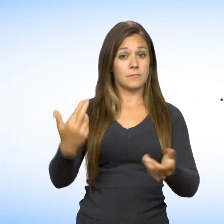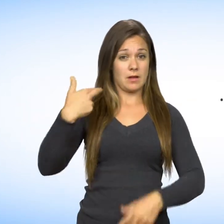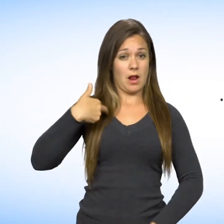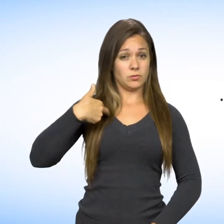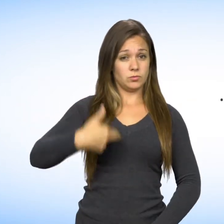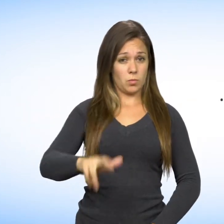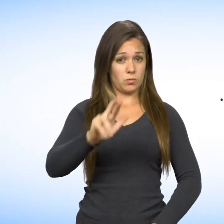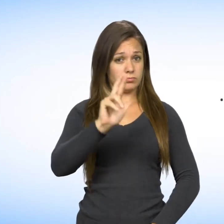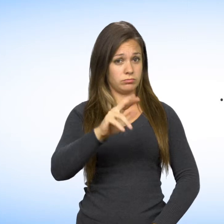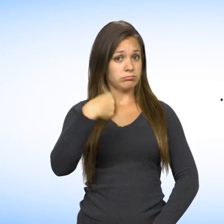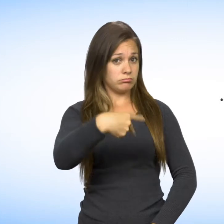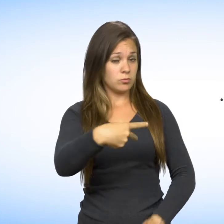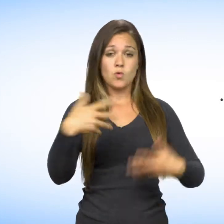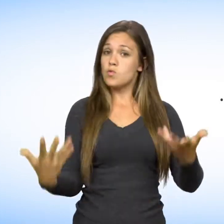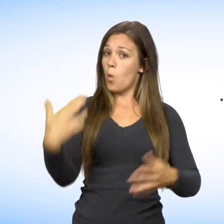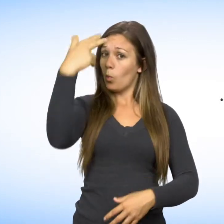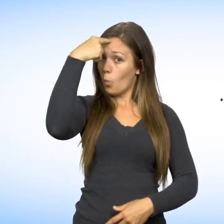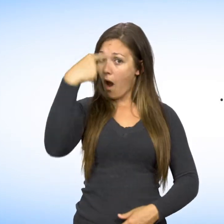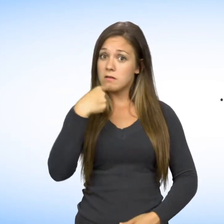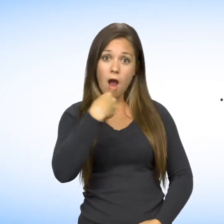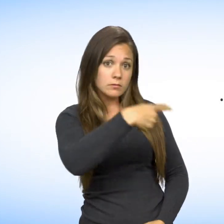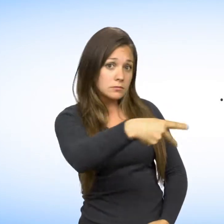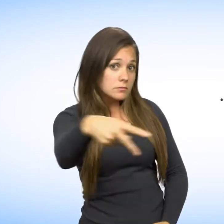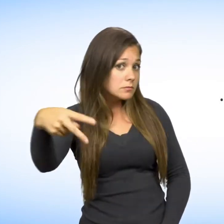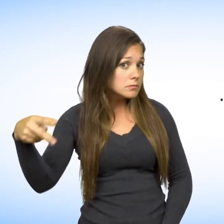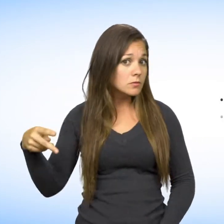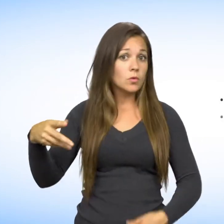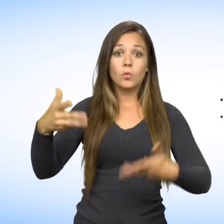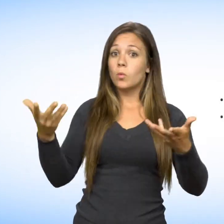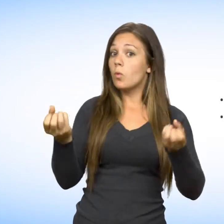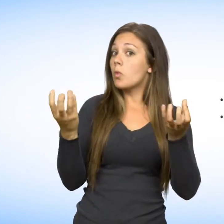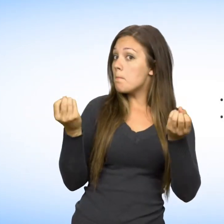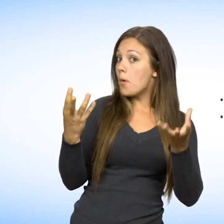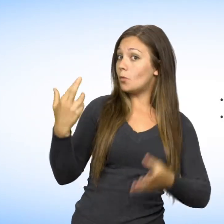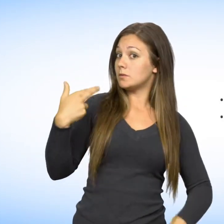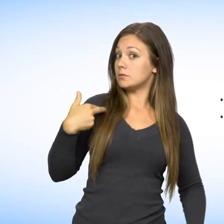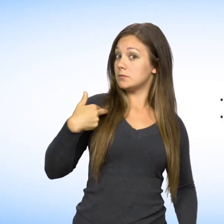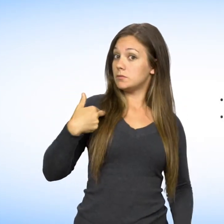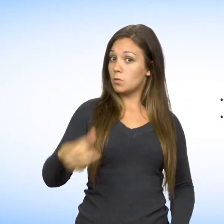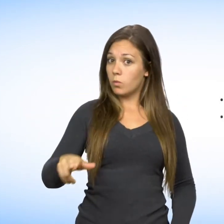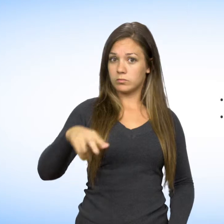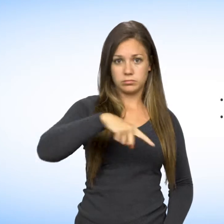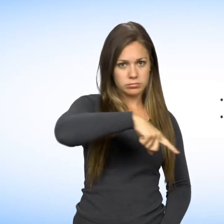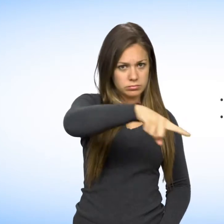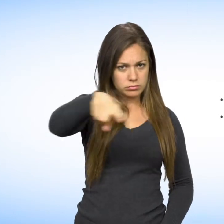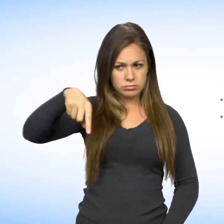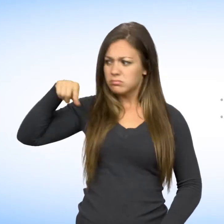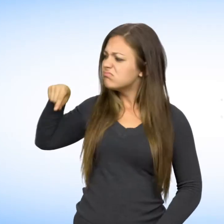Cela signifie qu'on ne peut vous traiter différemment du fait de votre religion ou de vos croyances ou parce que vous n'avez pas de religion.